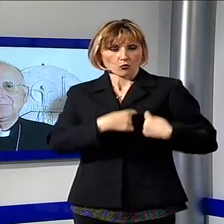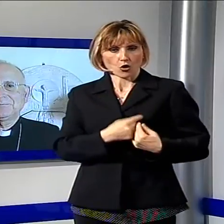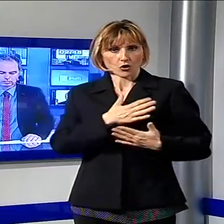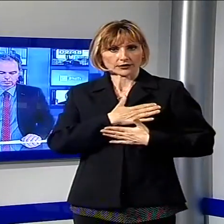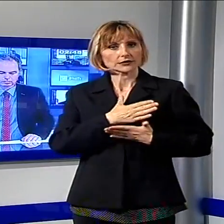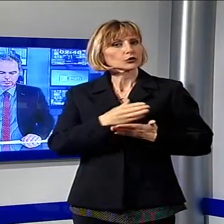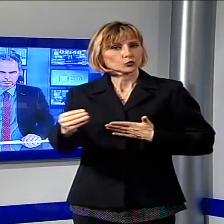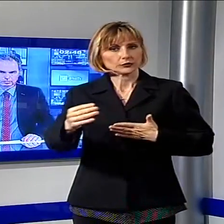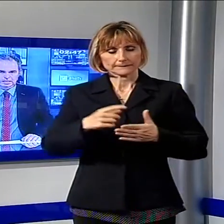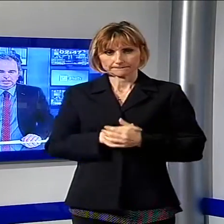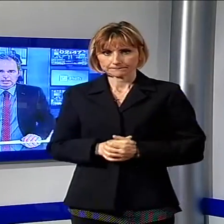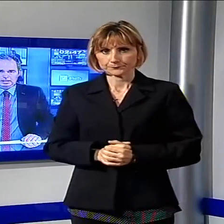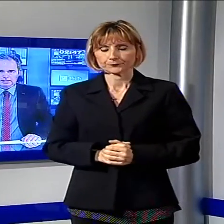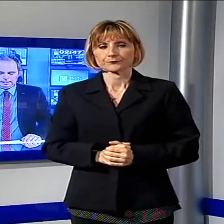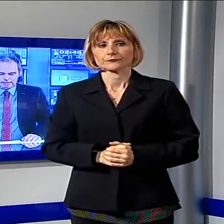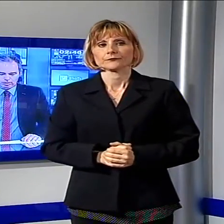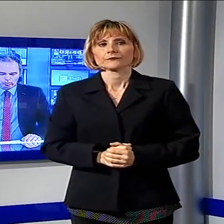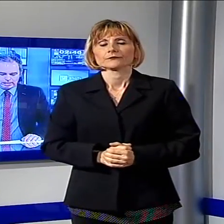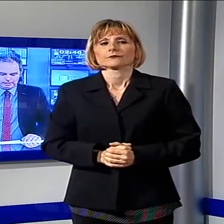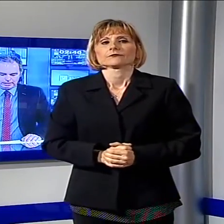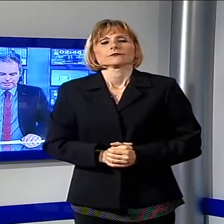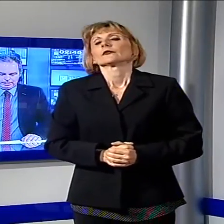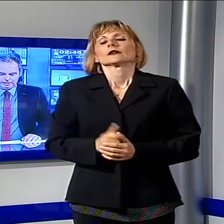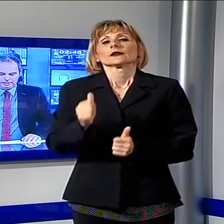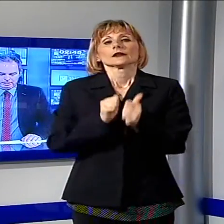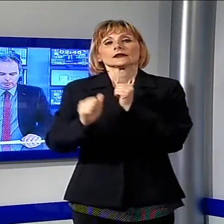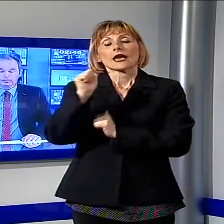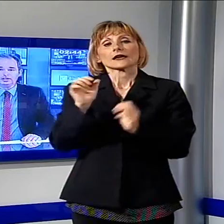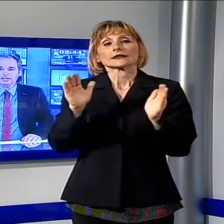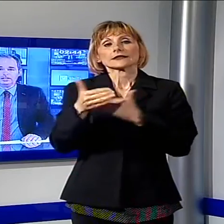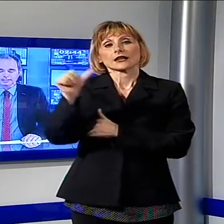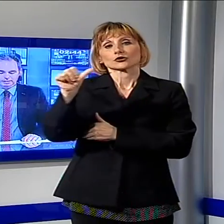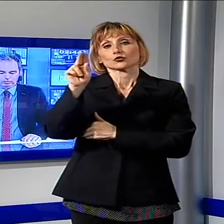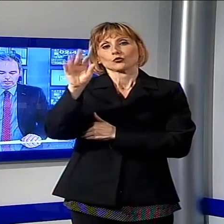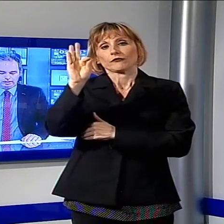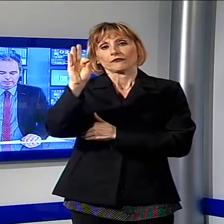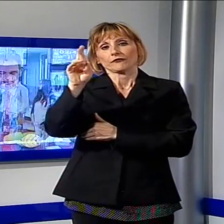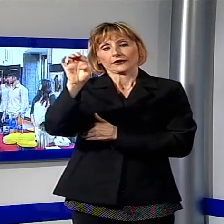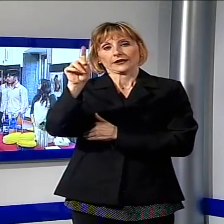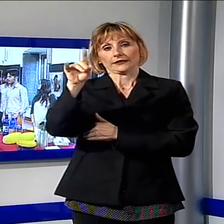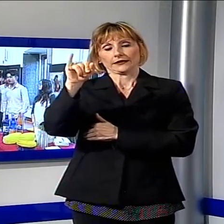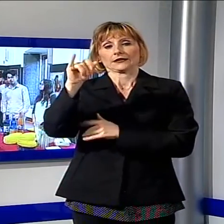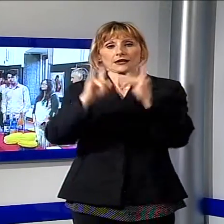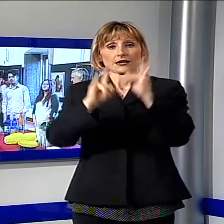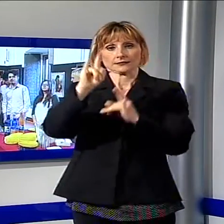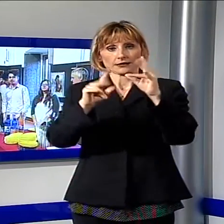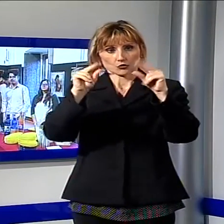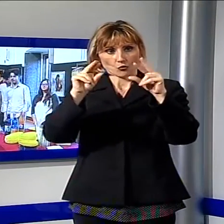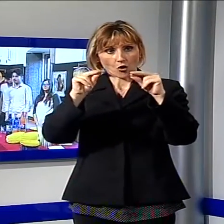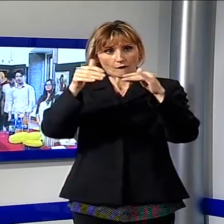tutti. È stata inaugurata ieri nella Sala Suffredini di Castelnuovo Garfagnana una mostra